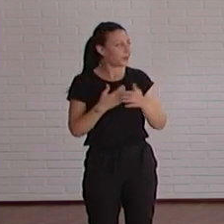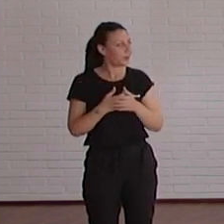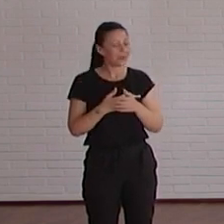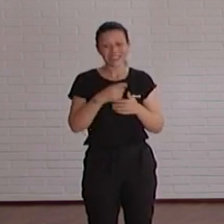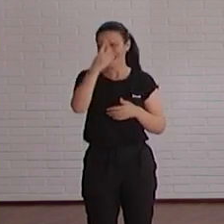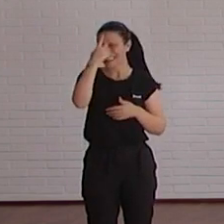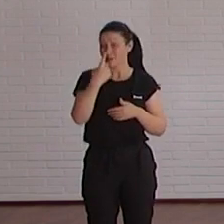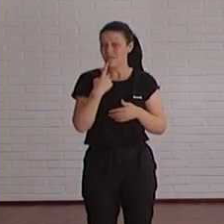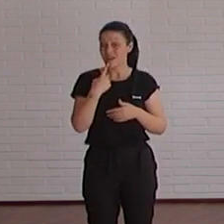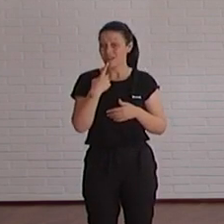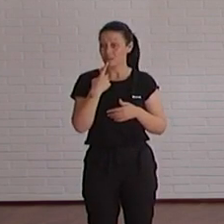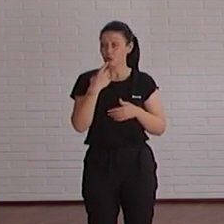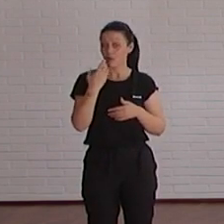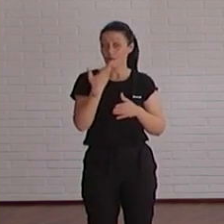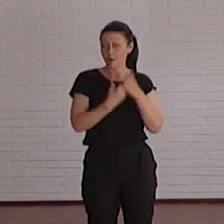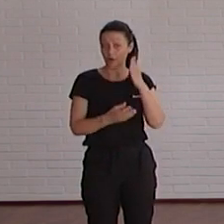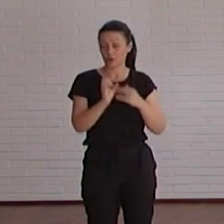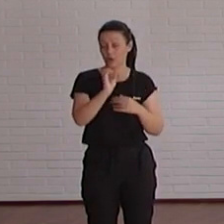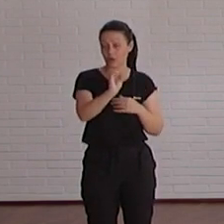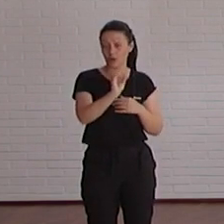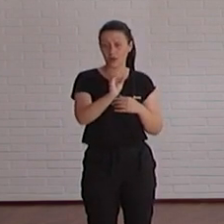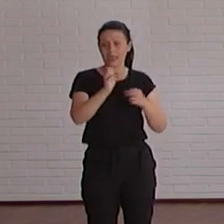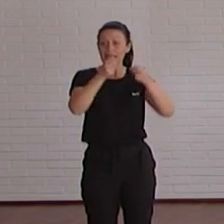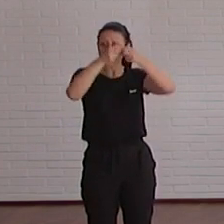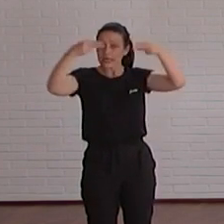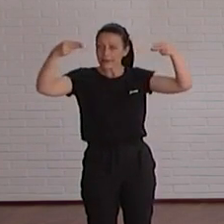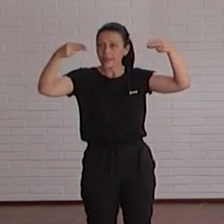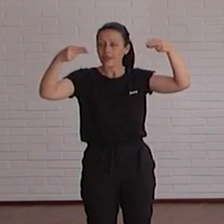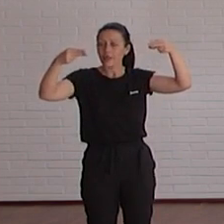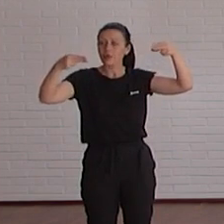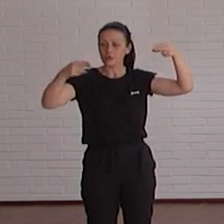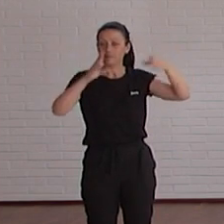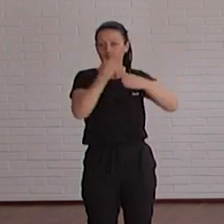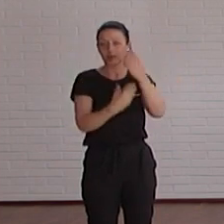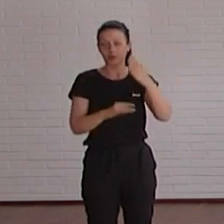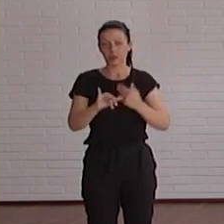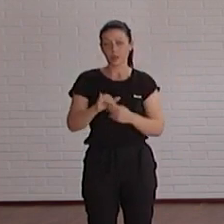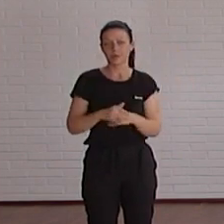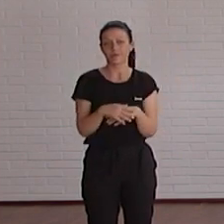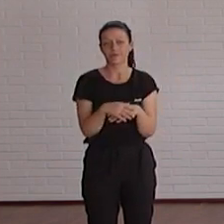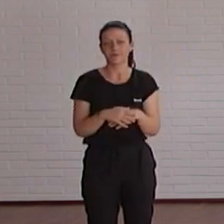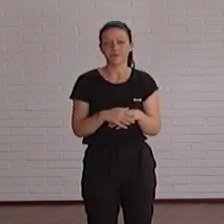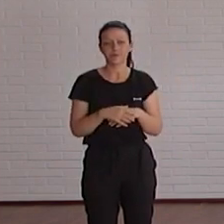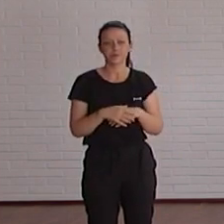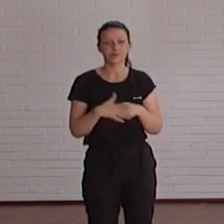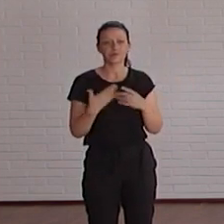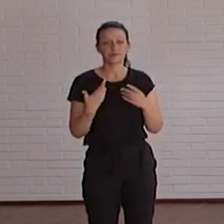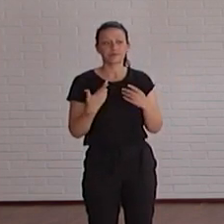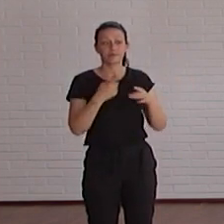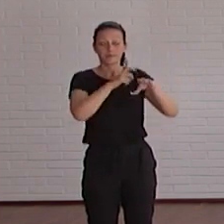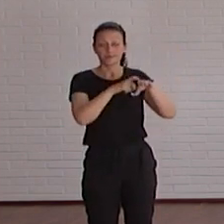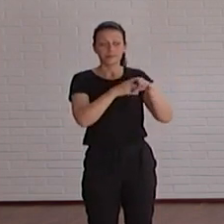imágenes con cero errores y a continuación encabezados que sí tiene errores. Cada tipo de elemento tiene